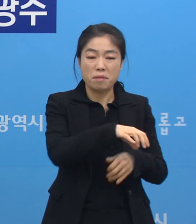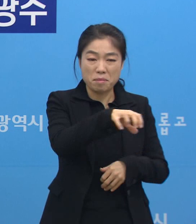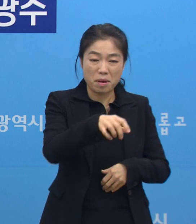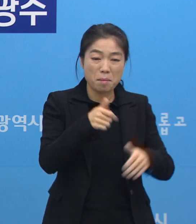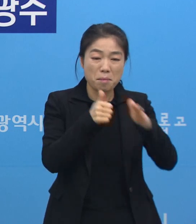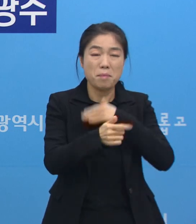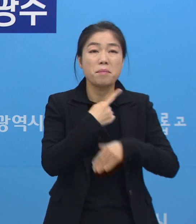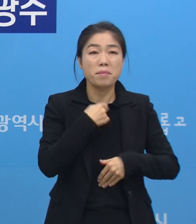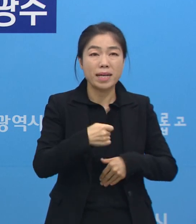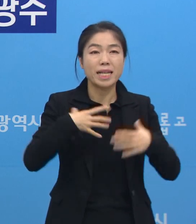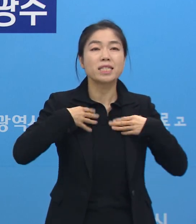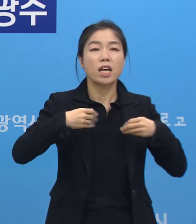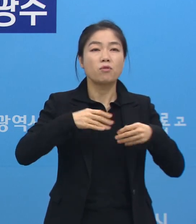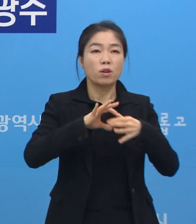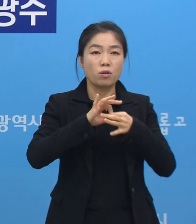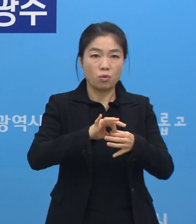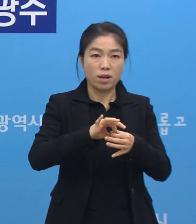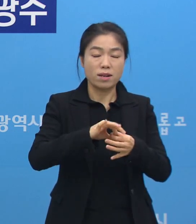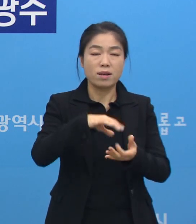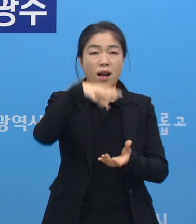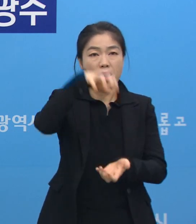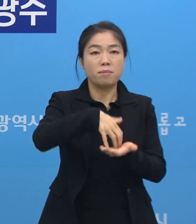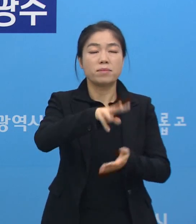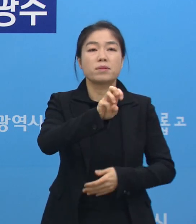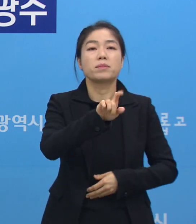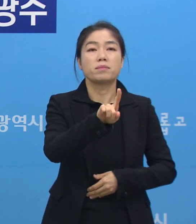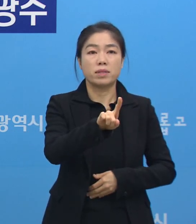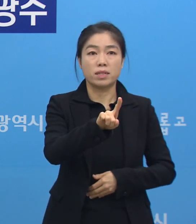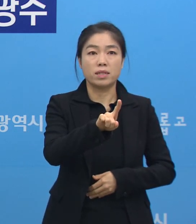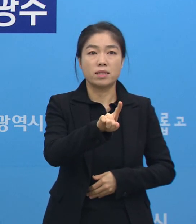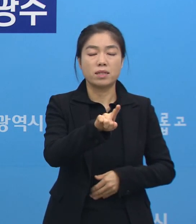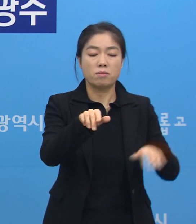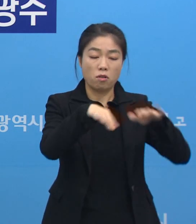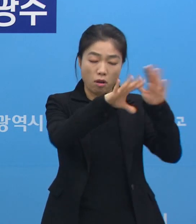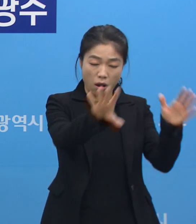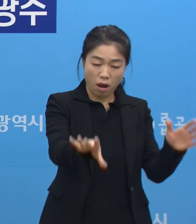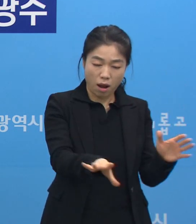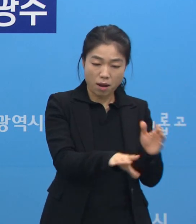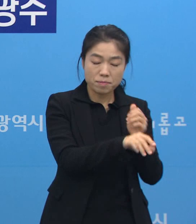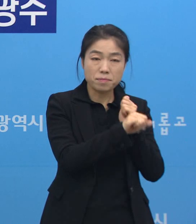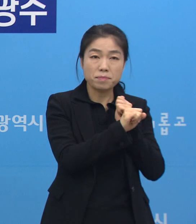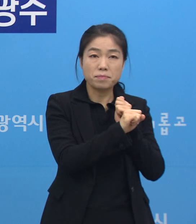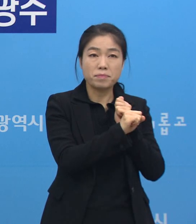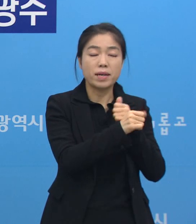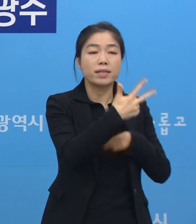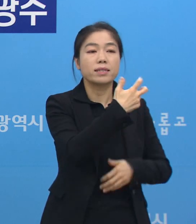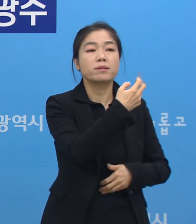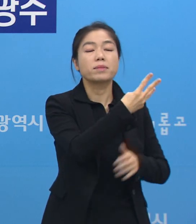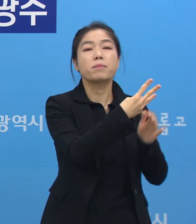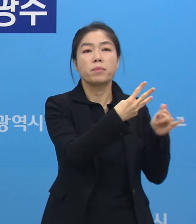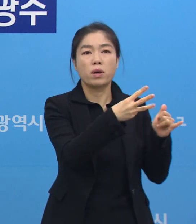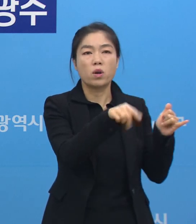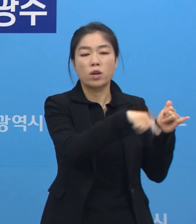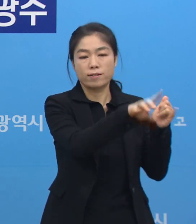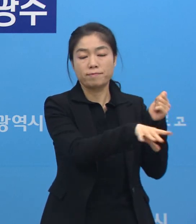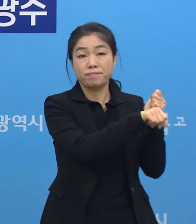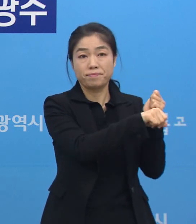사우나 관련이 누적 확진자 31명입니다. 그래서 전체적으로는 73명이 되겠습니다.